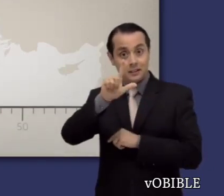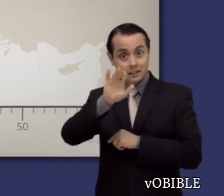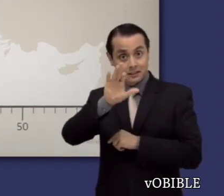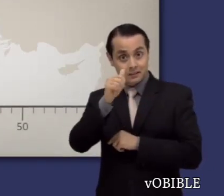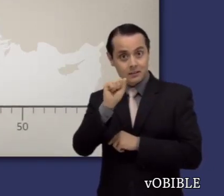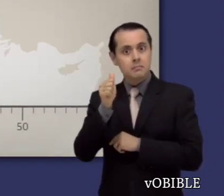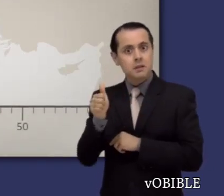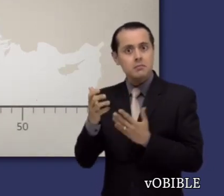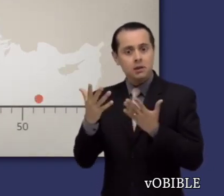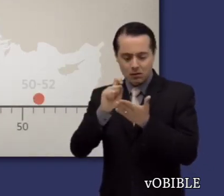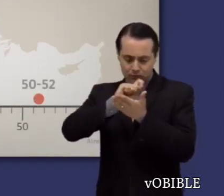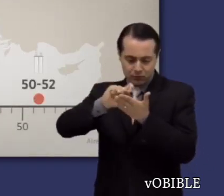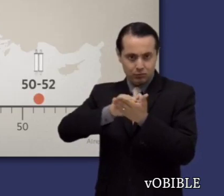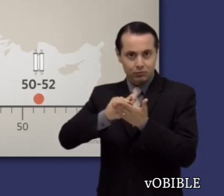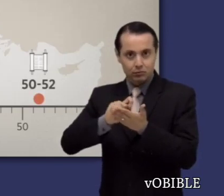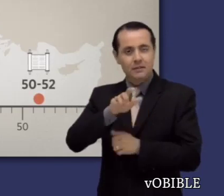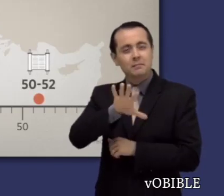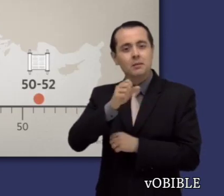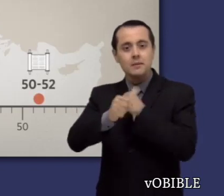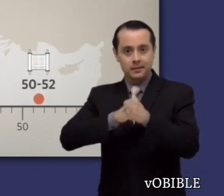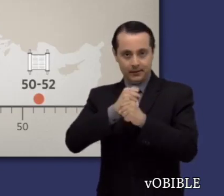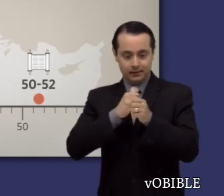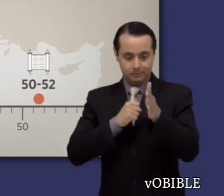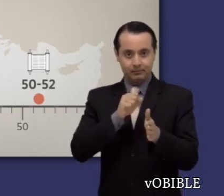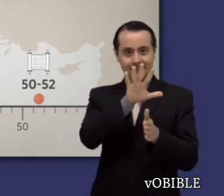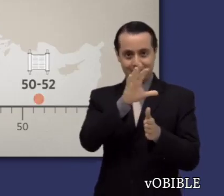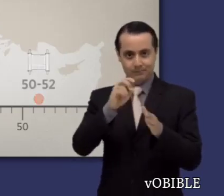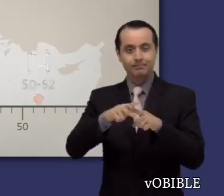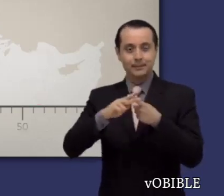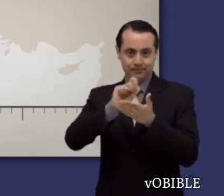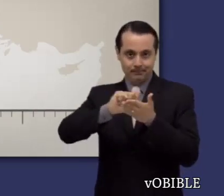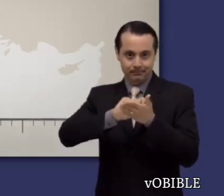Gálatas se escribió aproximadamente entre los años 50 y 52.